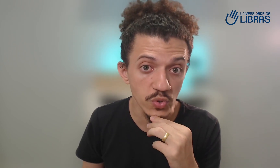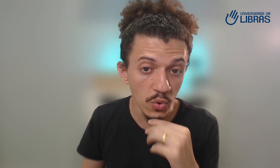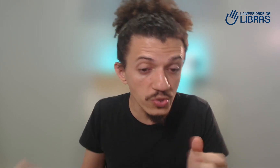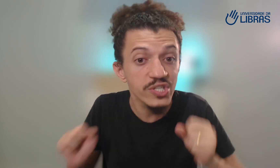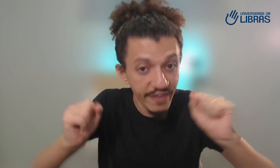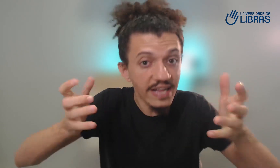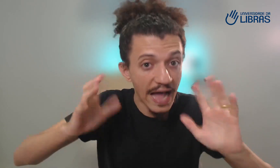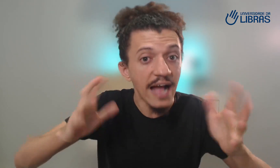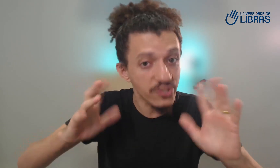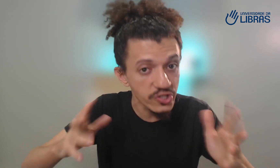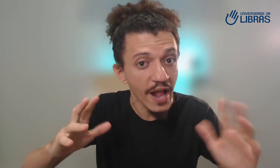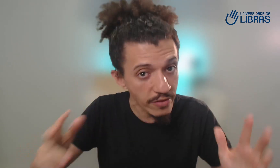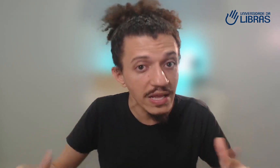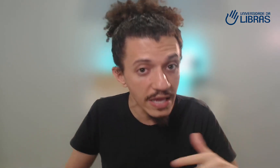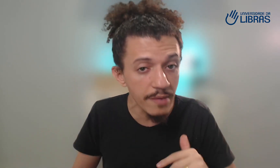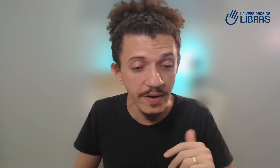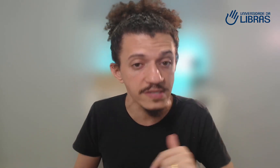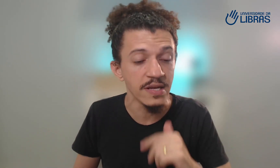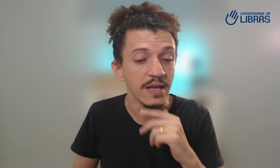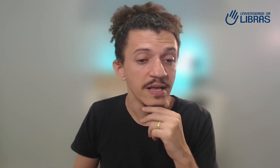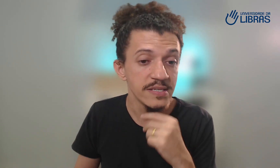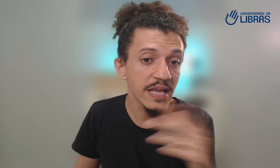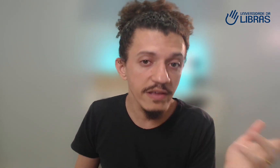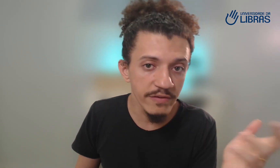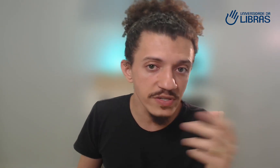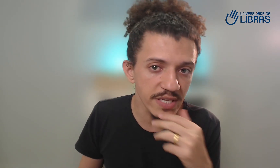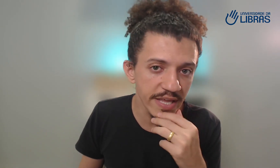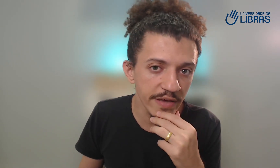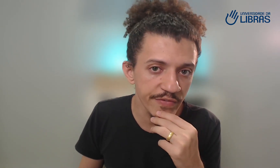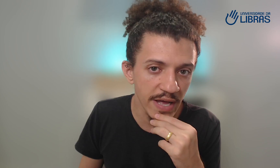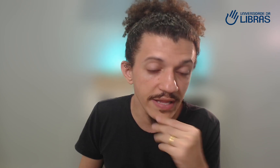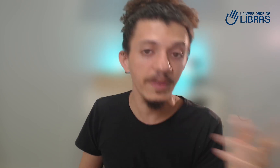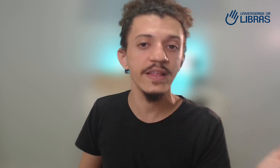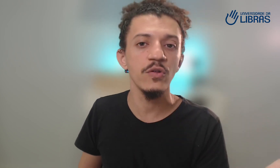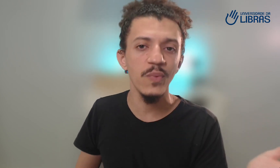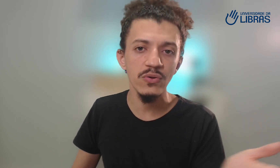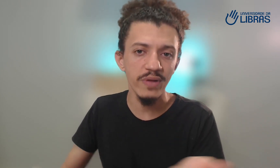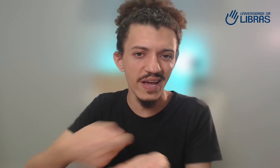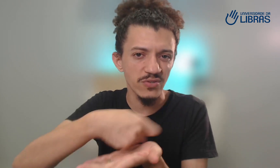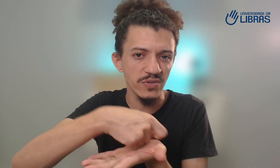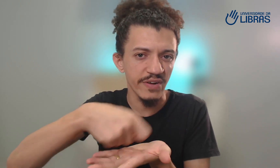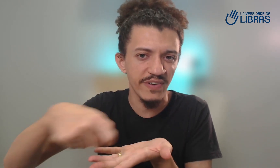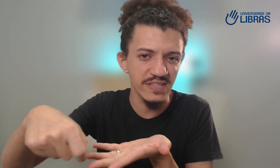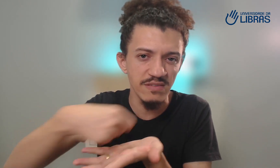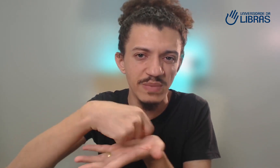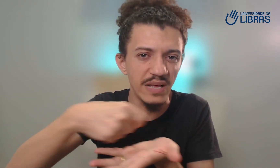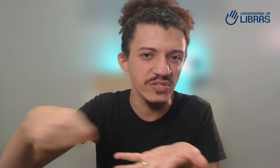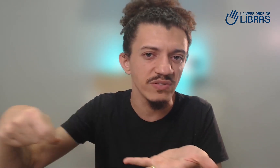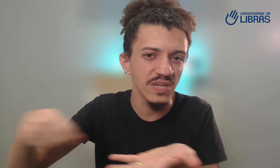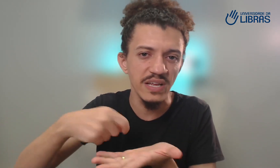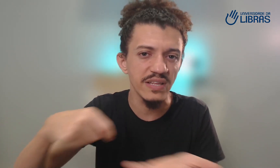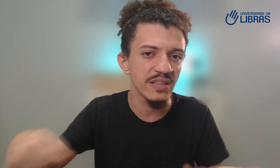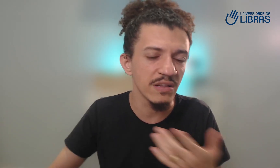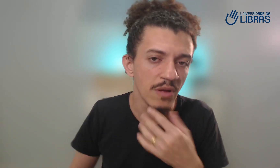os surdos de verdade, direto em Libras, sem que você tenha que ficar dependendo do português, ou de ficar fazendo bilhetinhos ali, tentando